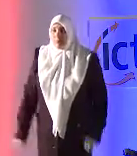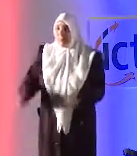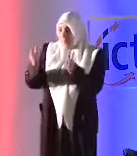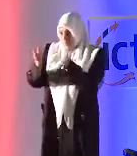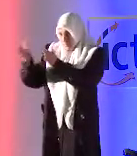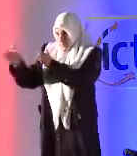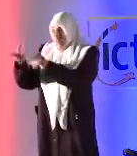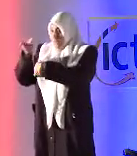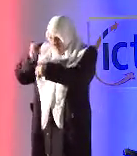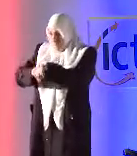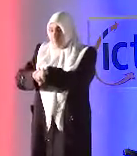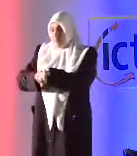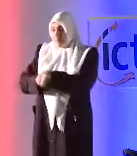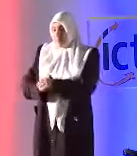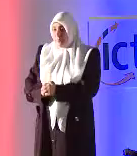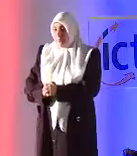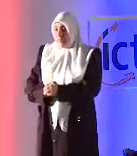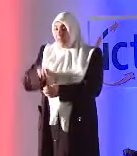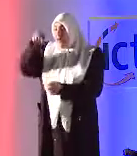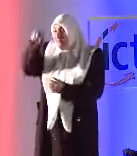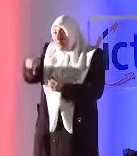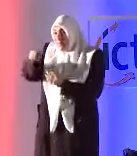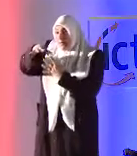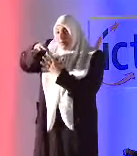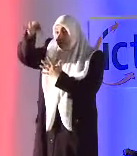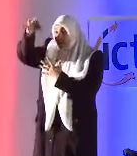أخرى